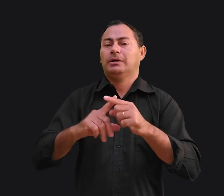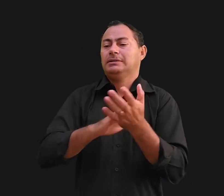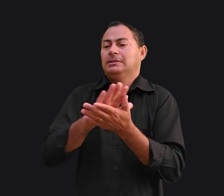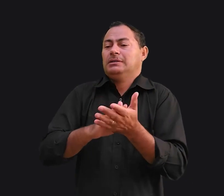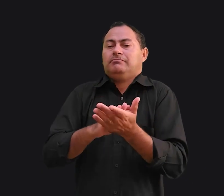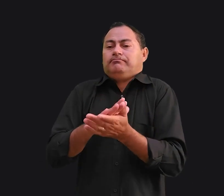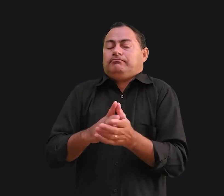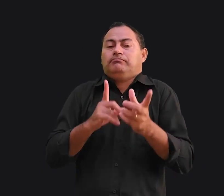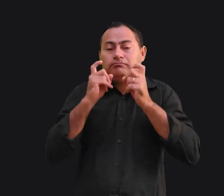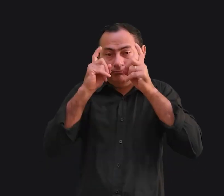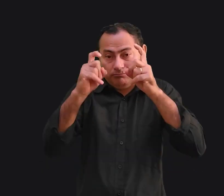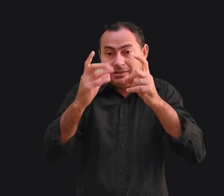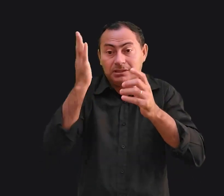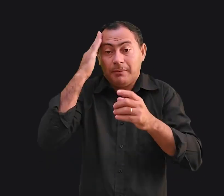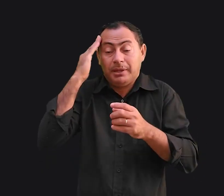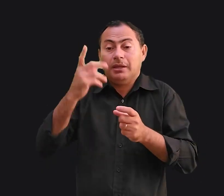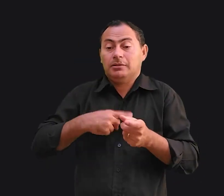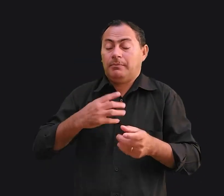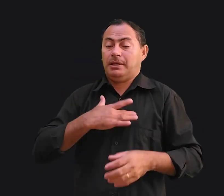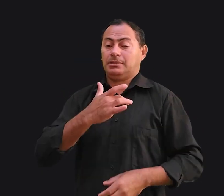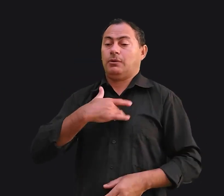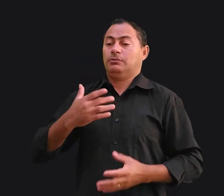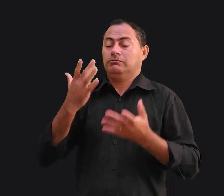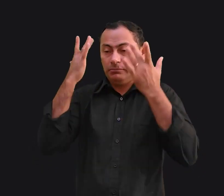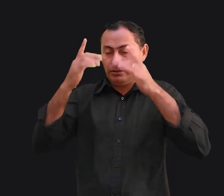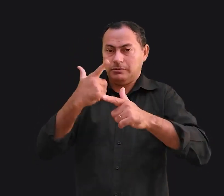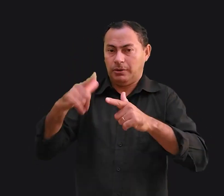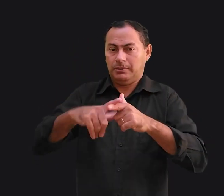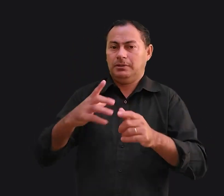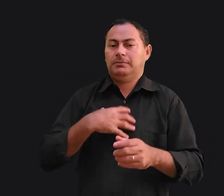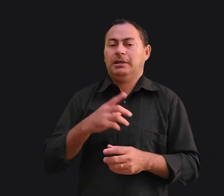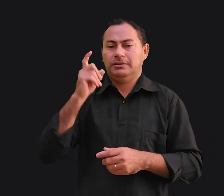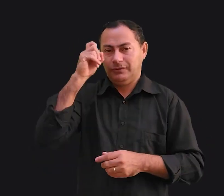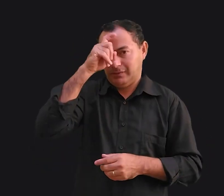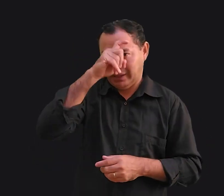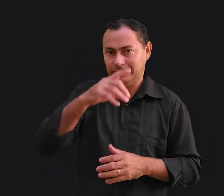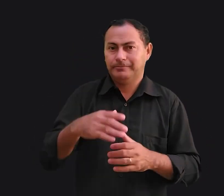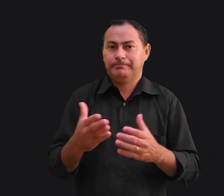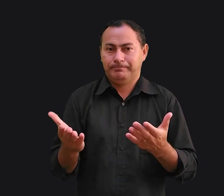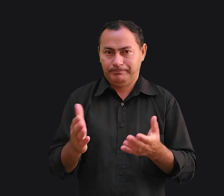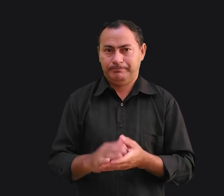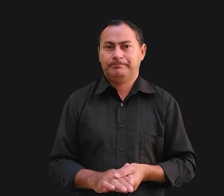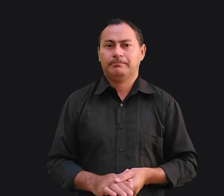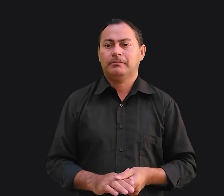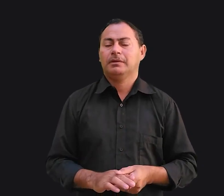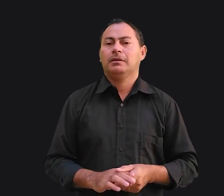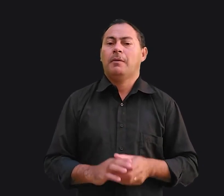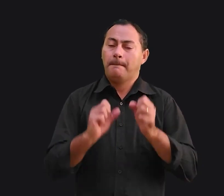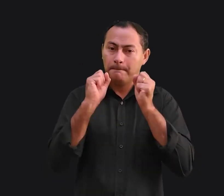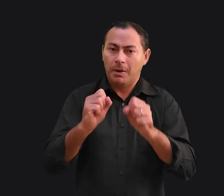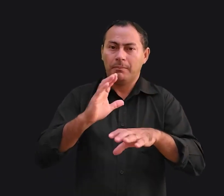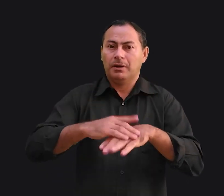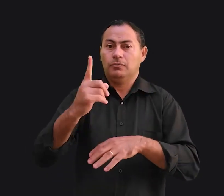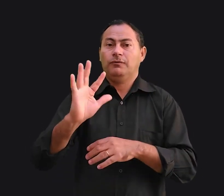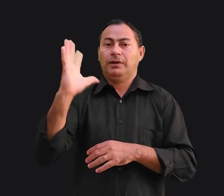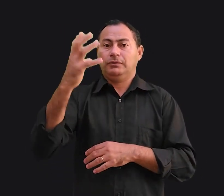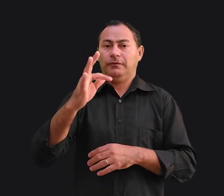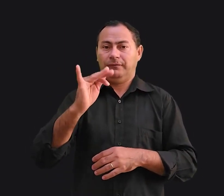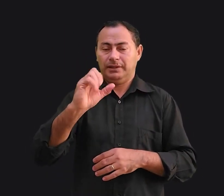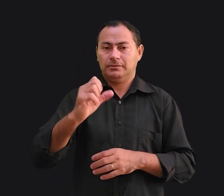ninguém está mesmo interessado em ouvir sobre minha saúde, meus problemas e minhas dificuldades. Esse pode ser mais um fator físico na